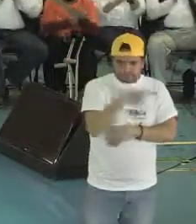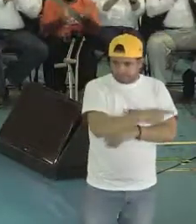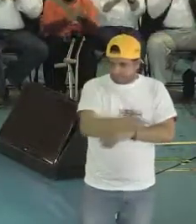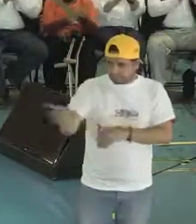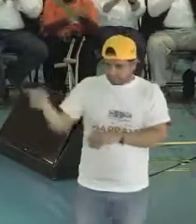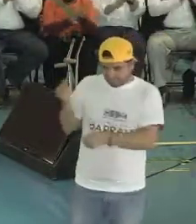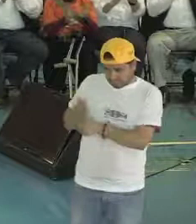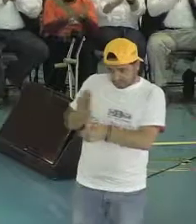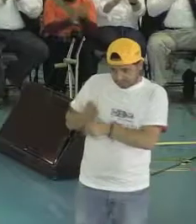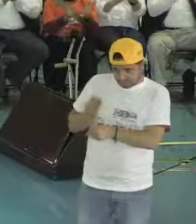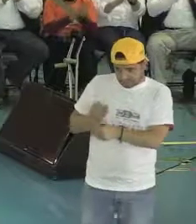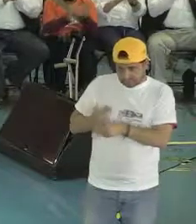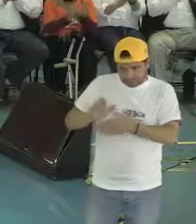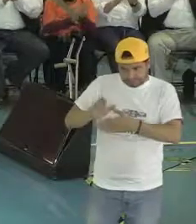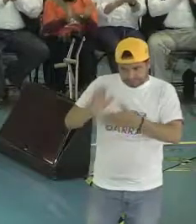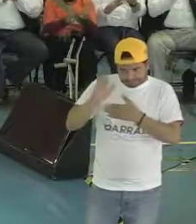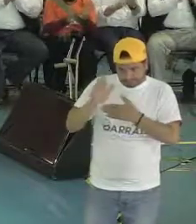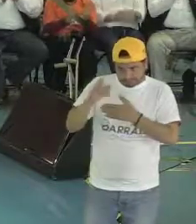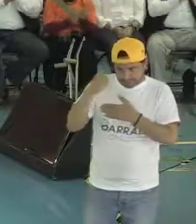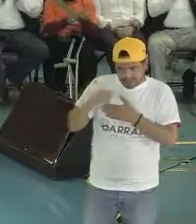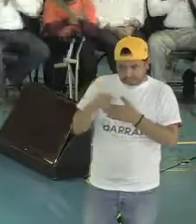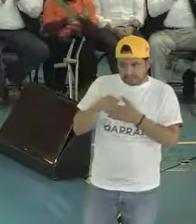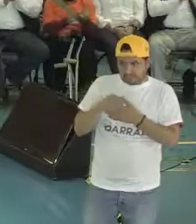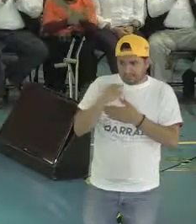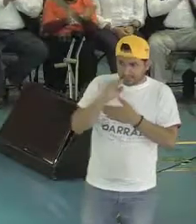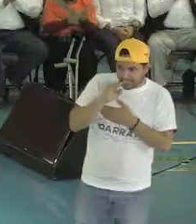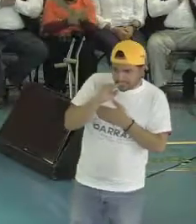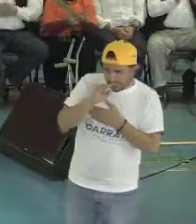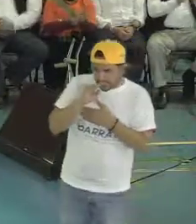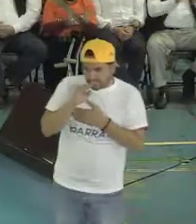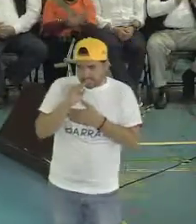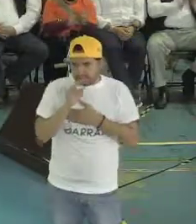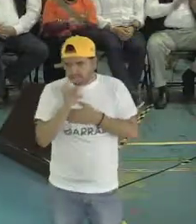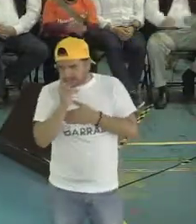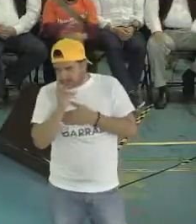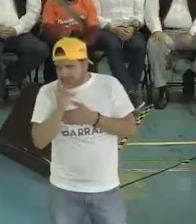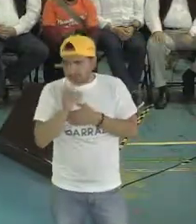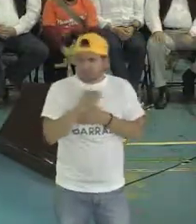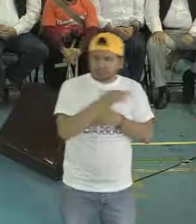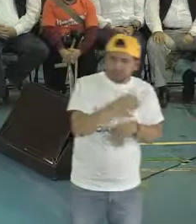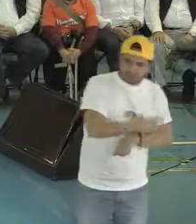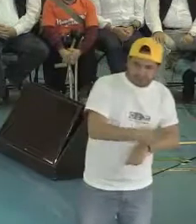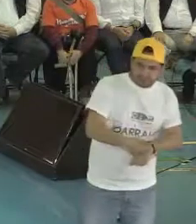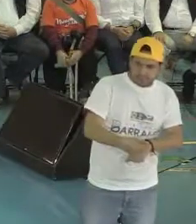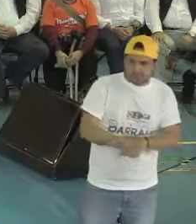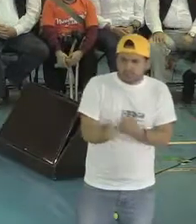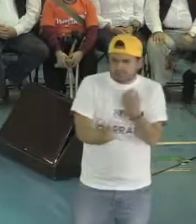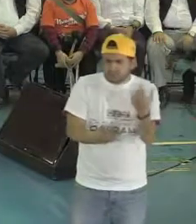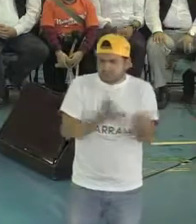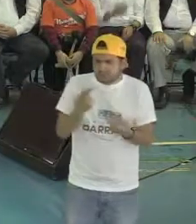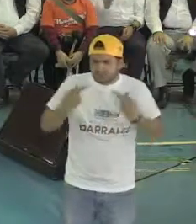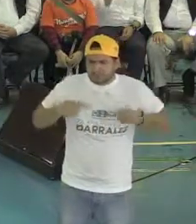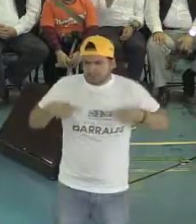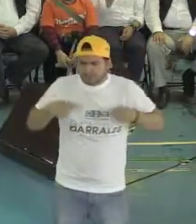nuestro compromiso para que las mamás, los papás, los familiares de alguna persona con